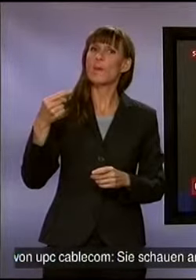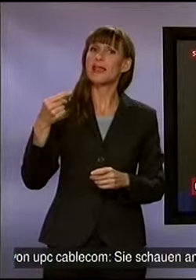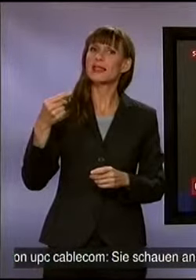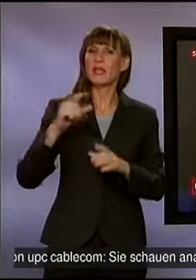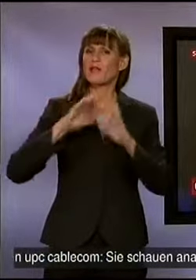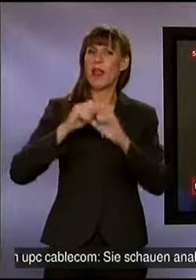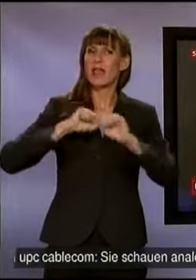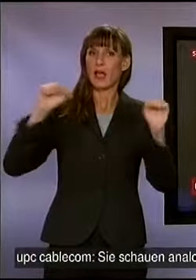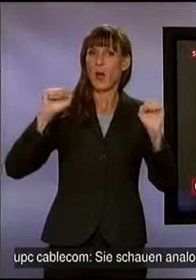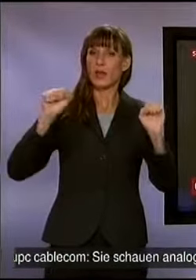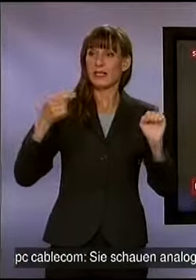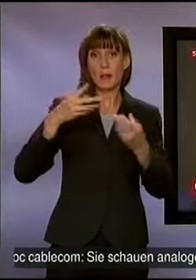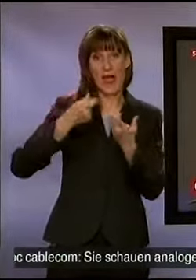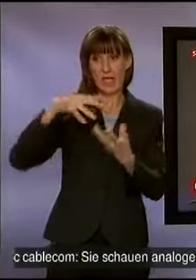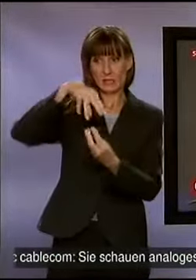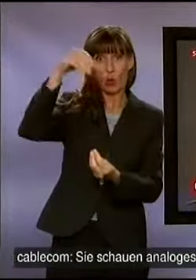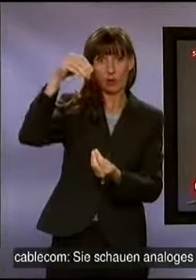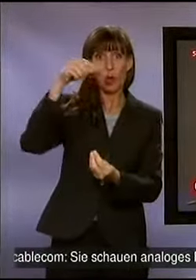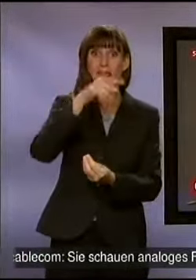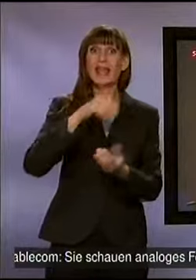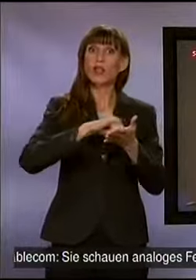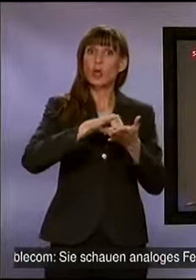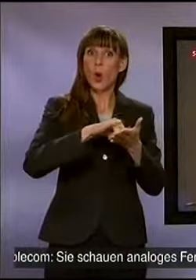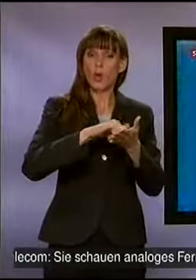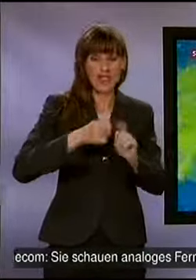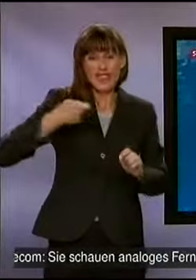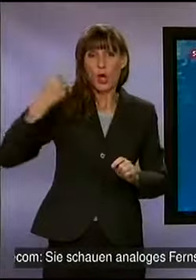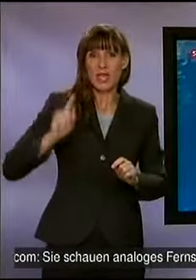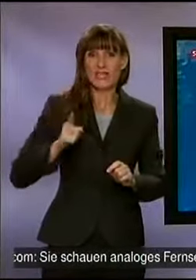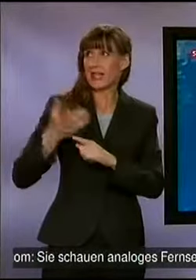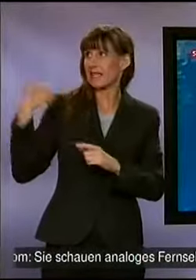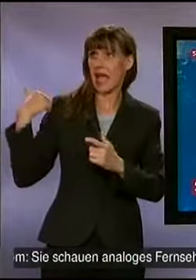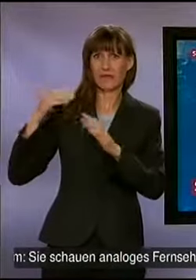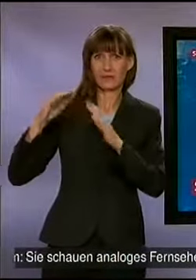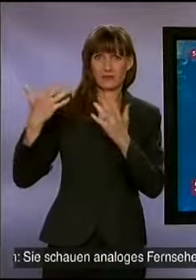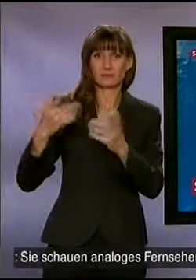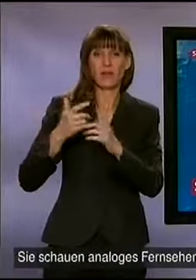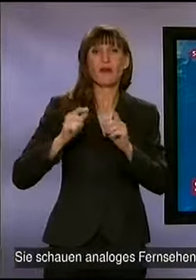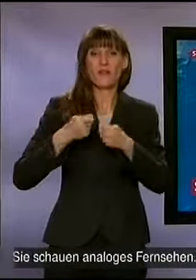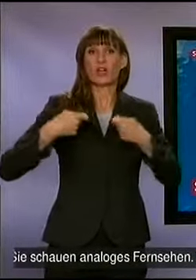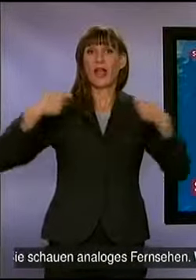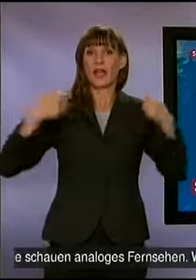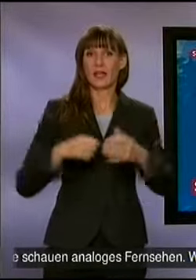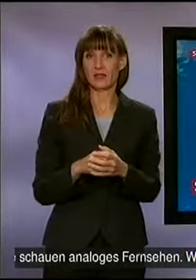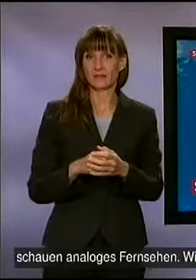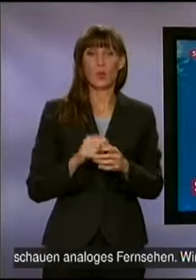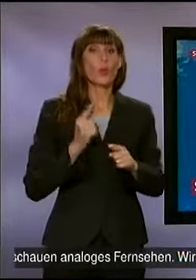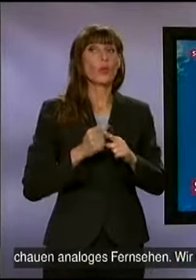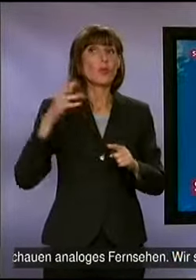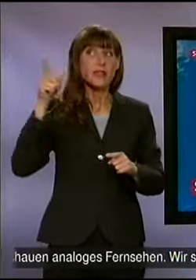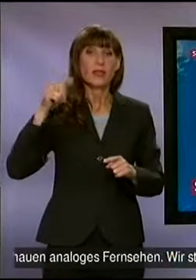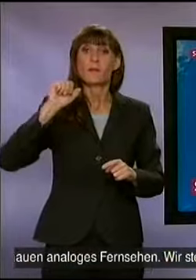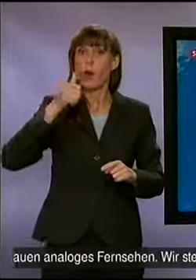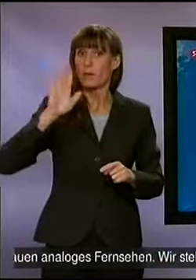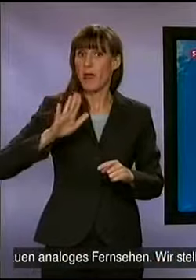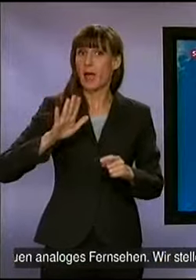Künstlers, wird New York als teuerste aller Zeiten versteigert. Und es bleibt sonnig und warm, morgen Abend aber erste teils